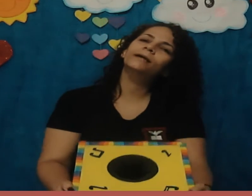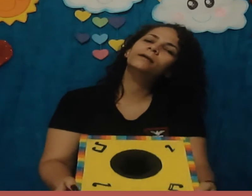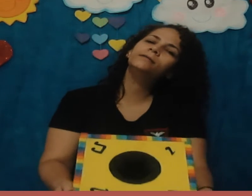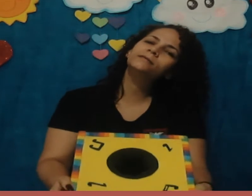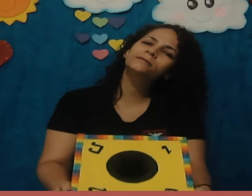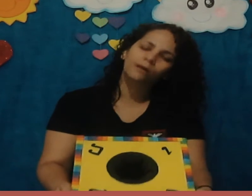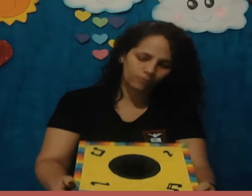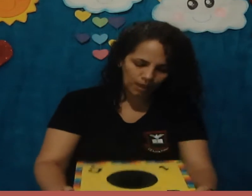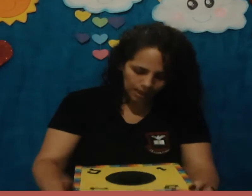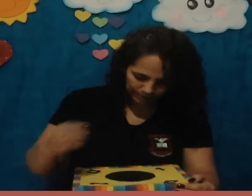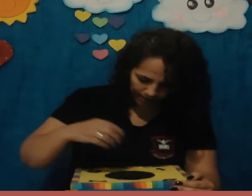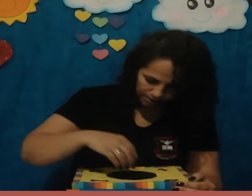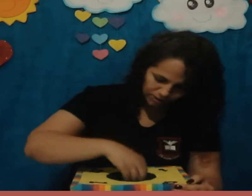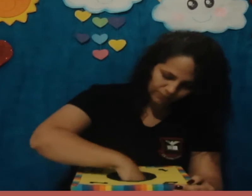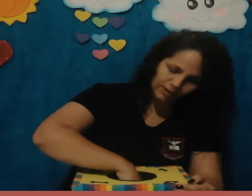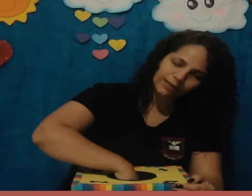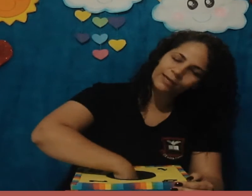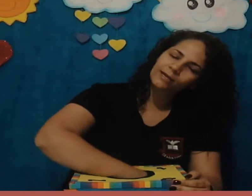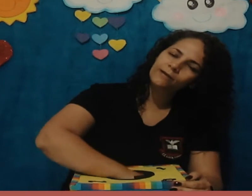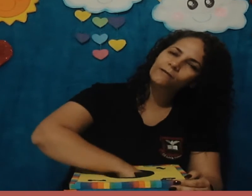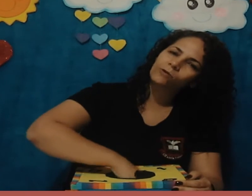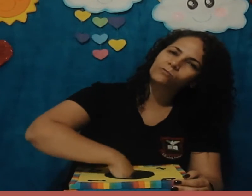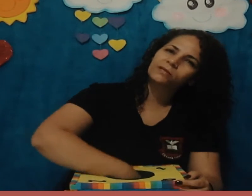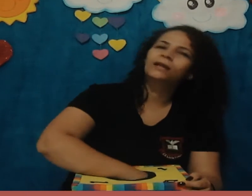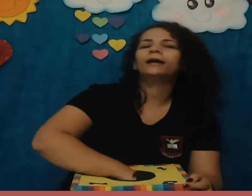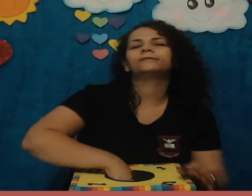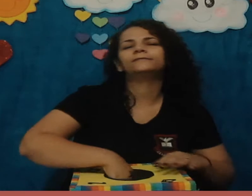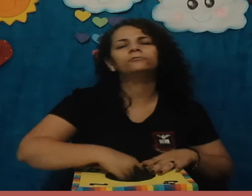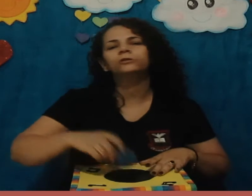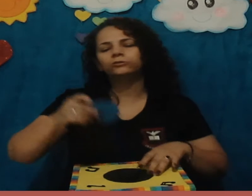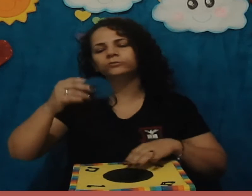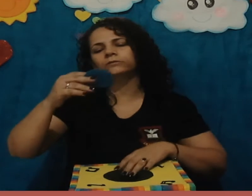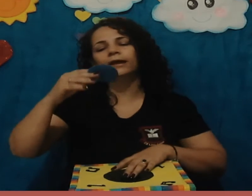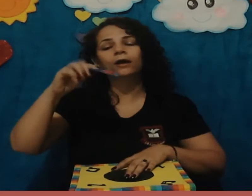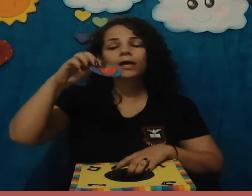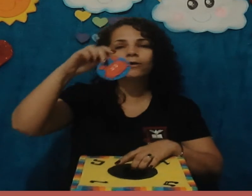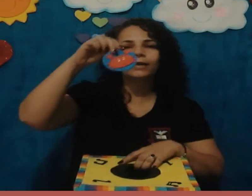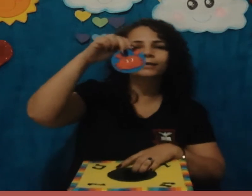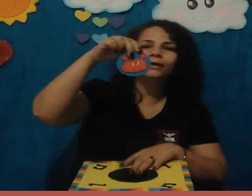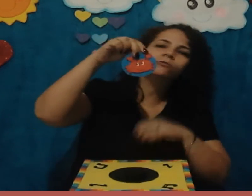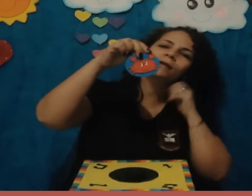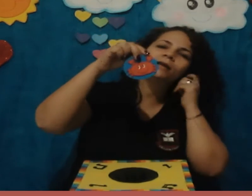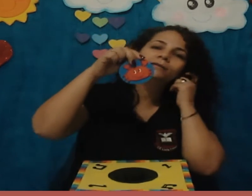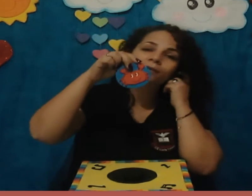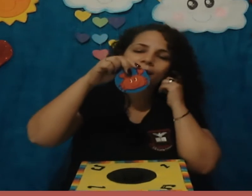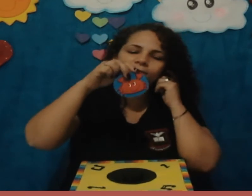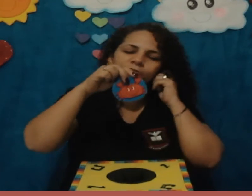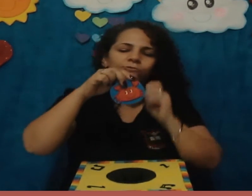canção, deixa eu ver aqui qual será a canção que nós vamos cantar. Ah, olha aqui, do caranguejo,